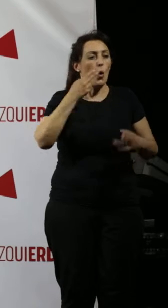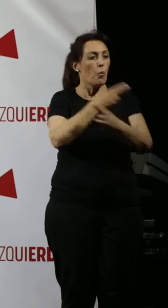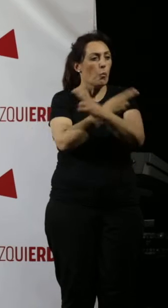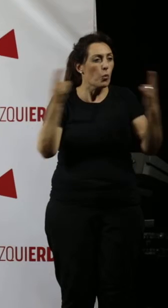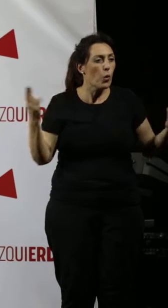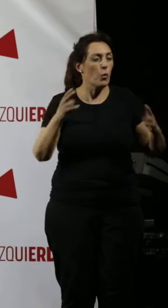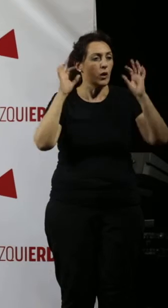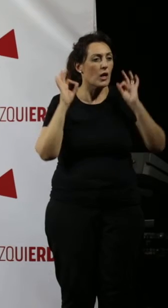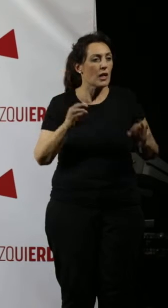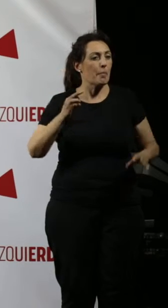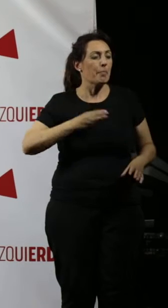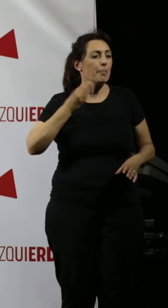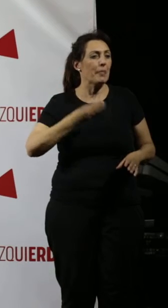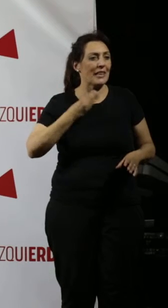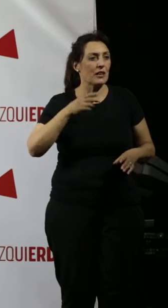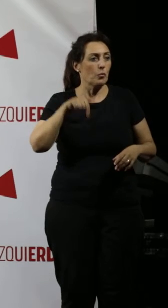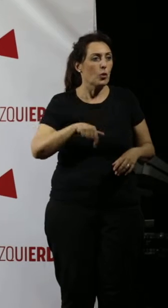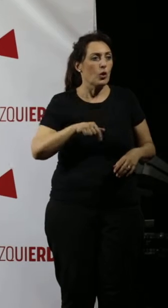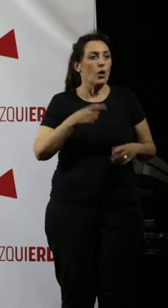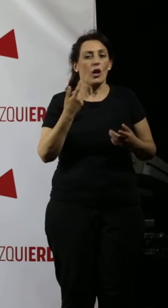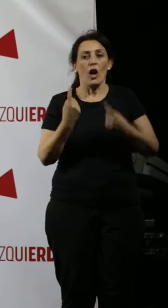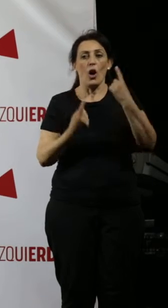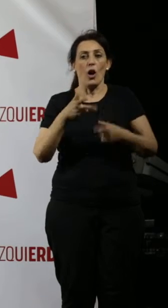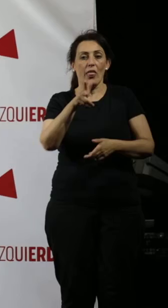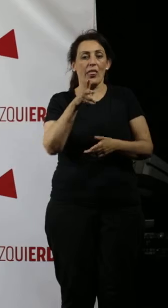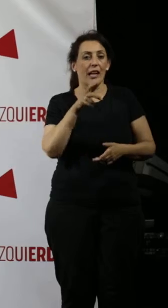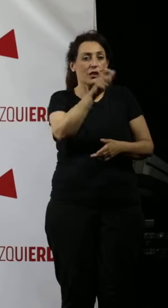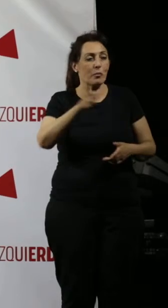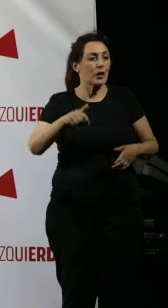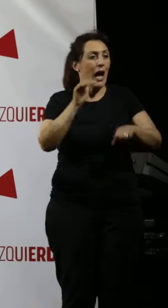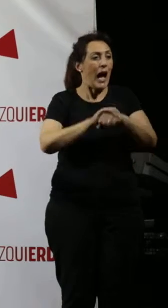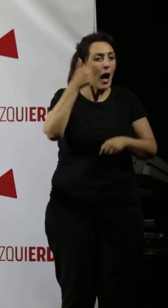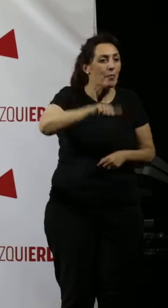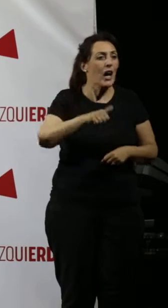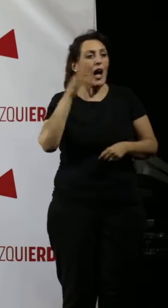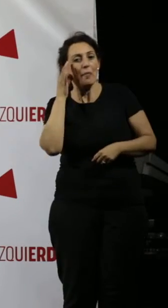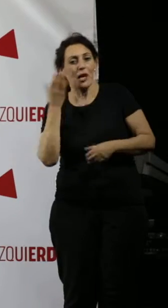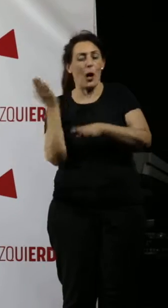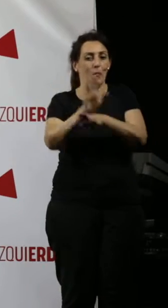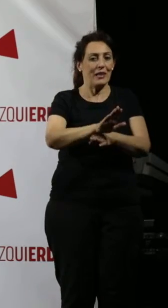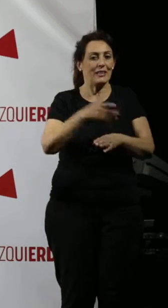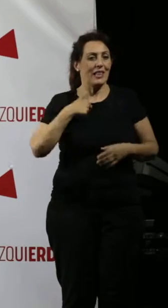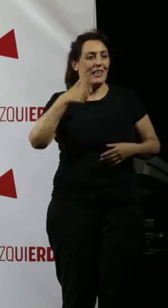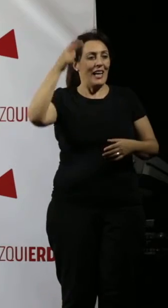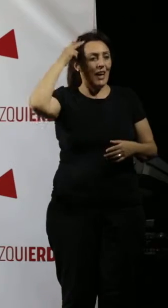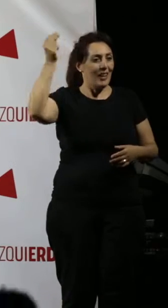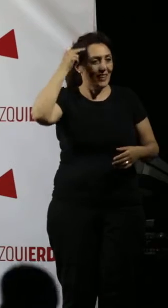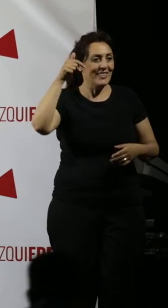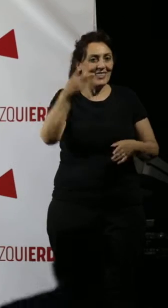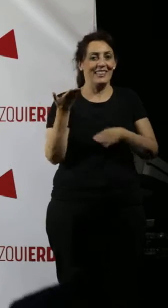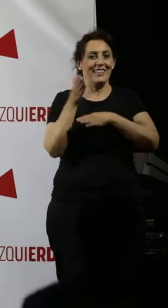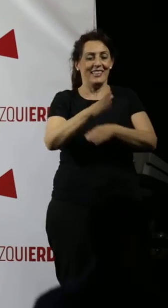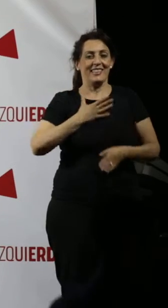público es el patrimonio de lo que no tienen otra cosa que derecho. Amigos y amigas, os presento al próximo alcalde de